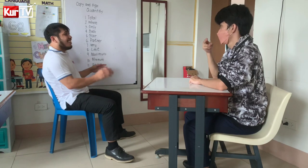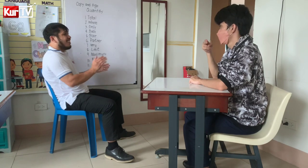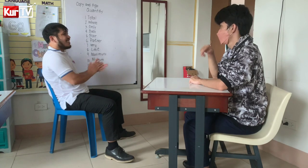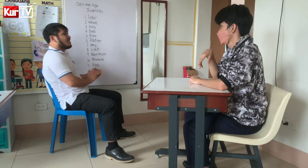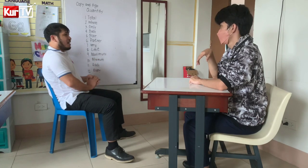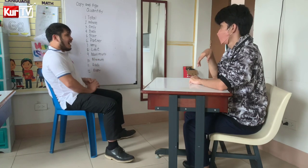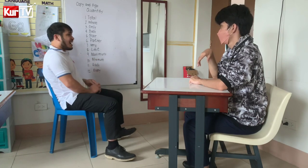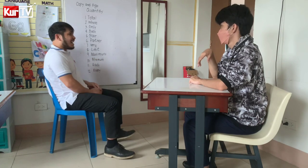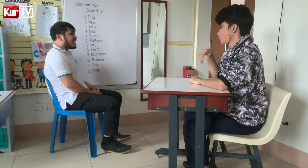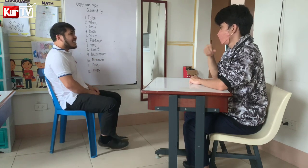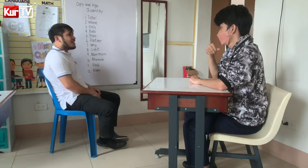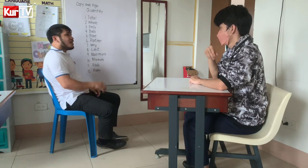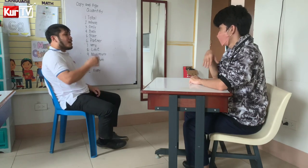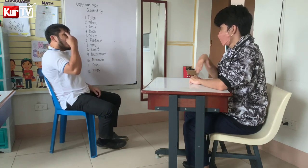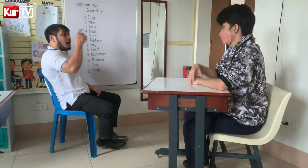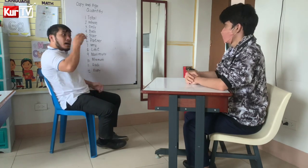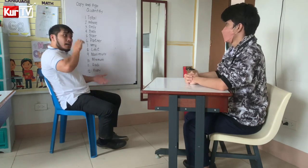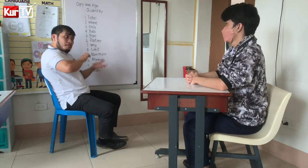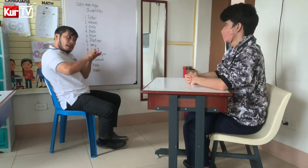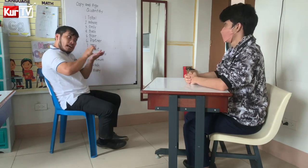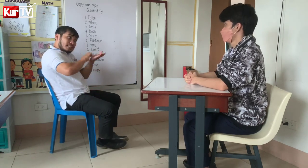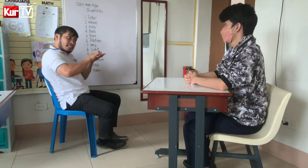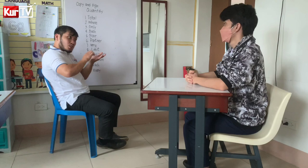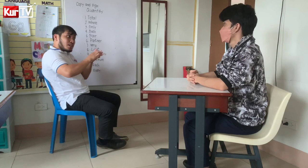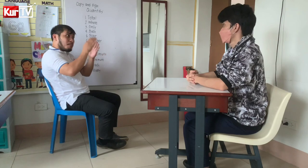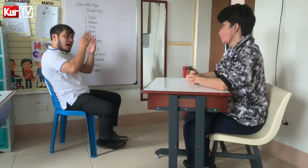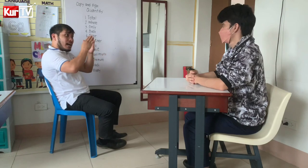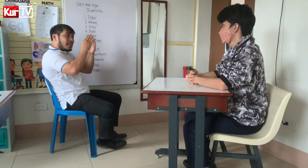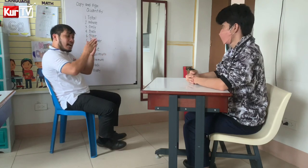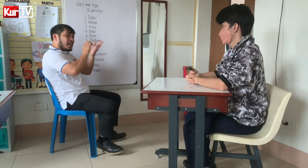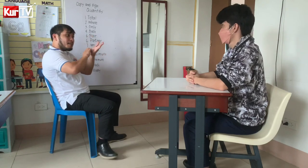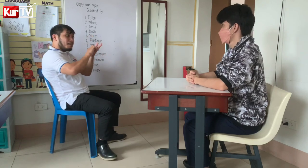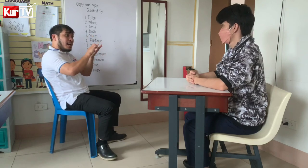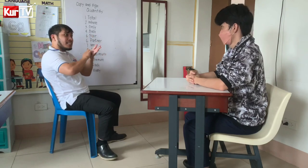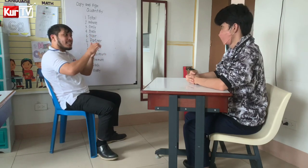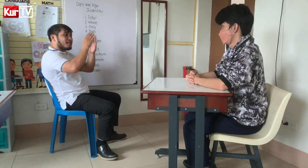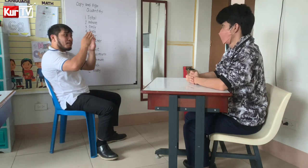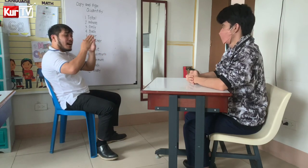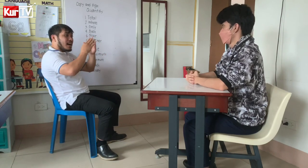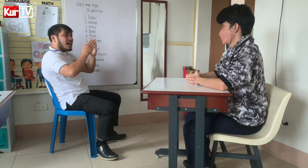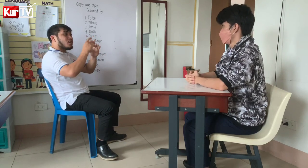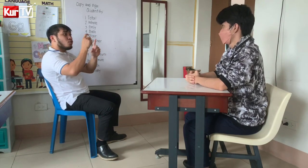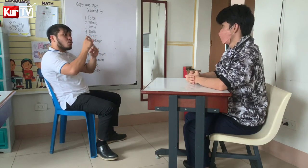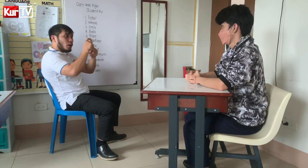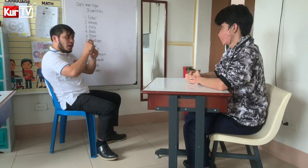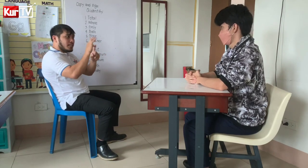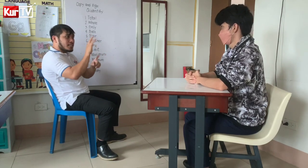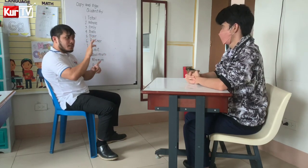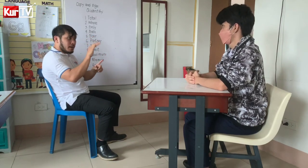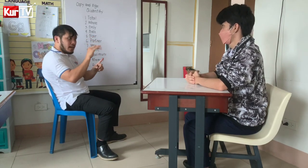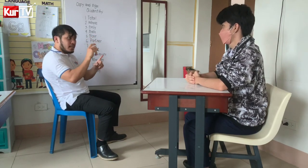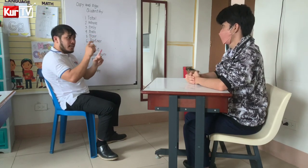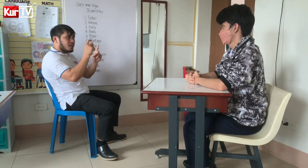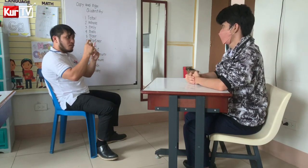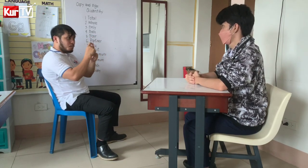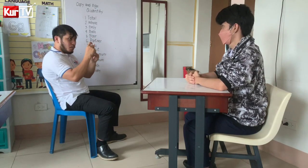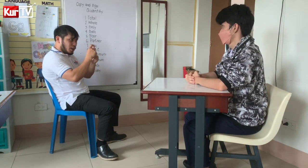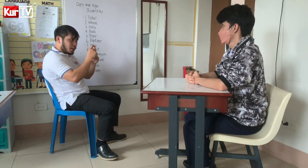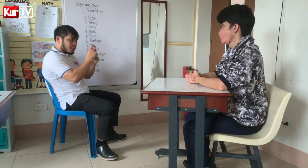Diba? Ipractice ito sa bahay Ipractice sa bahay yung words Spelling of words